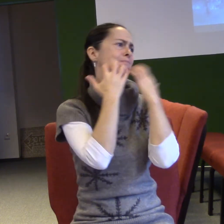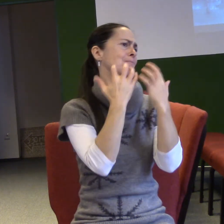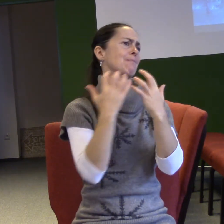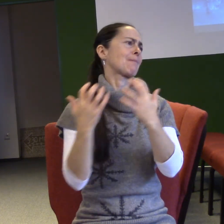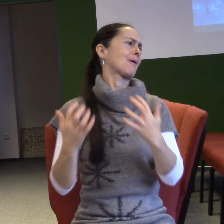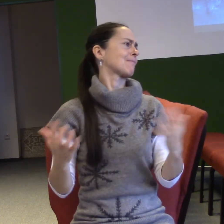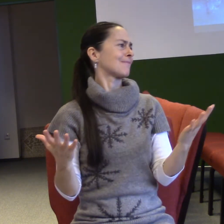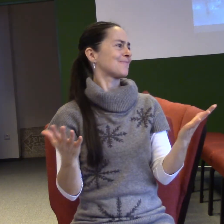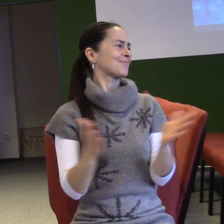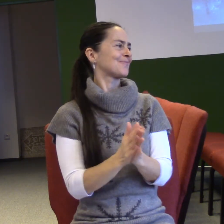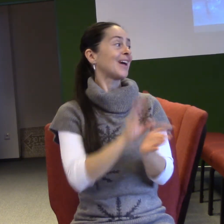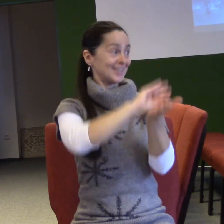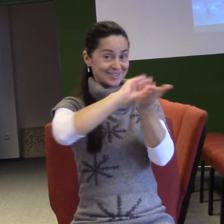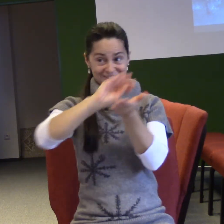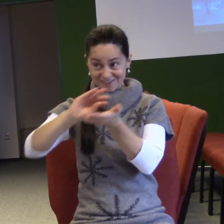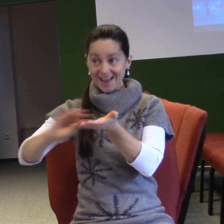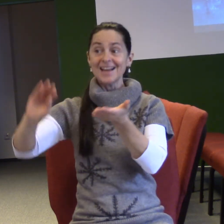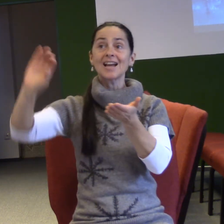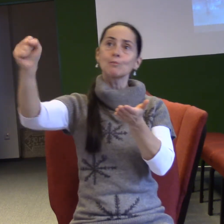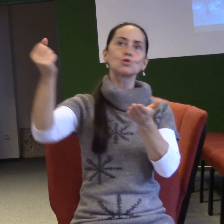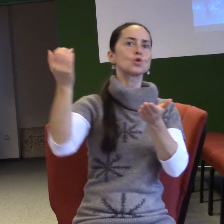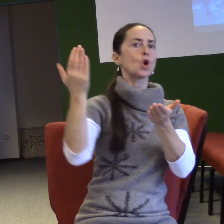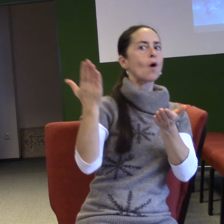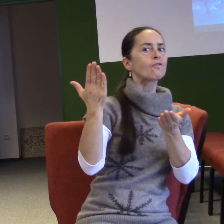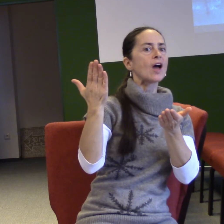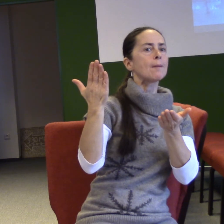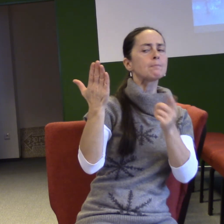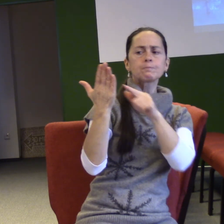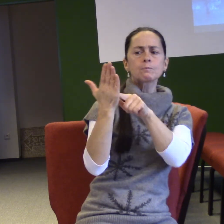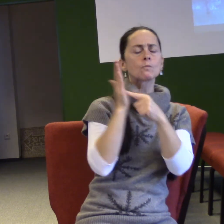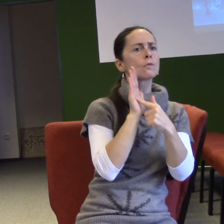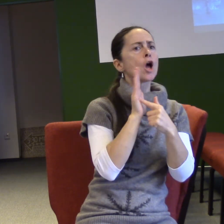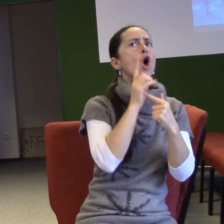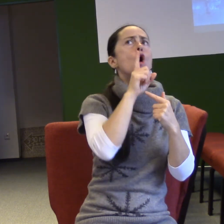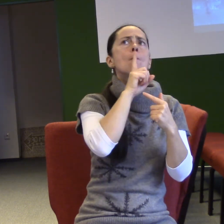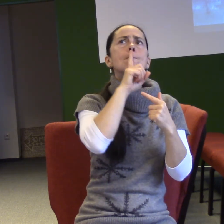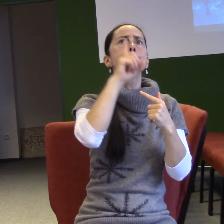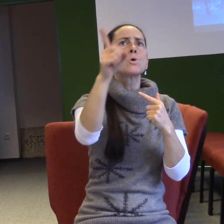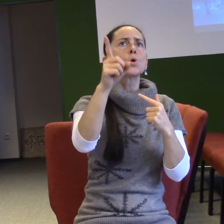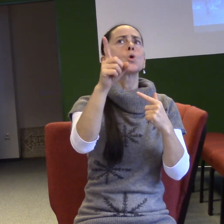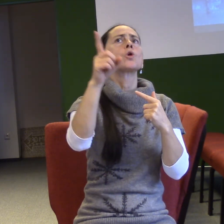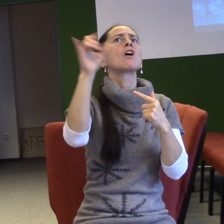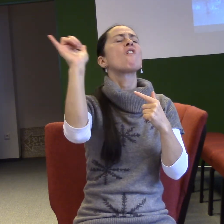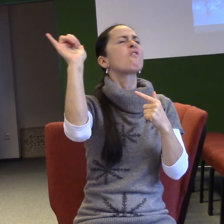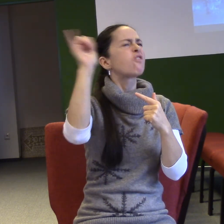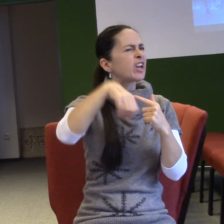Já nás tak žehnám tím božím slovem, že Bůh neušetřil ani svého vlastního syna, ale za nás, za všechny ho vydal.